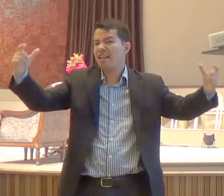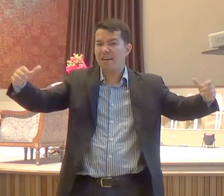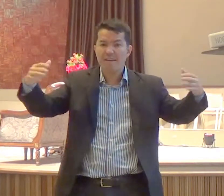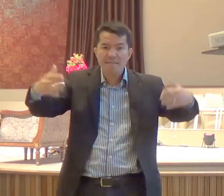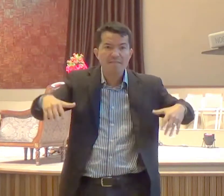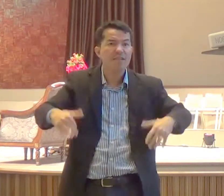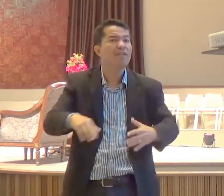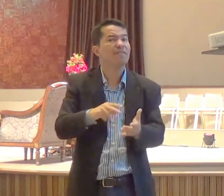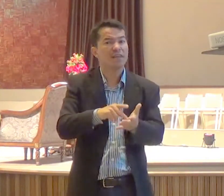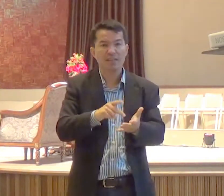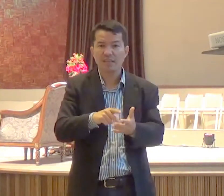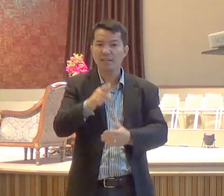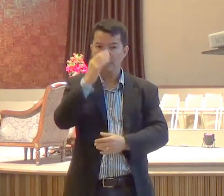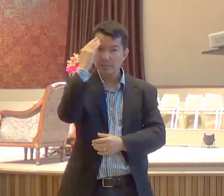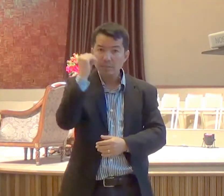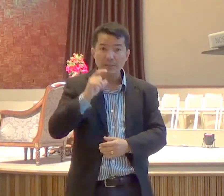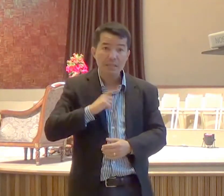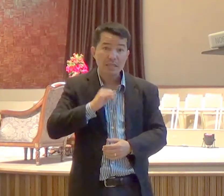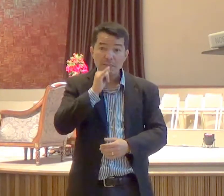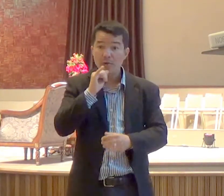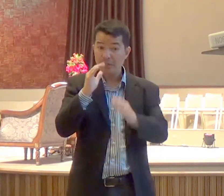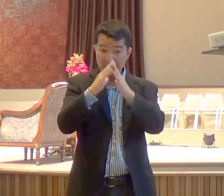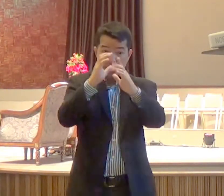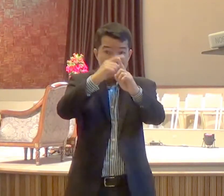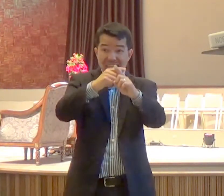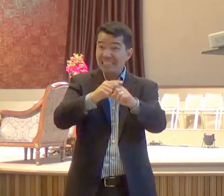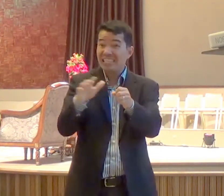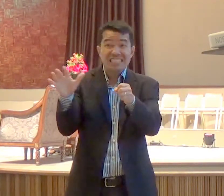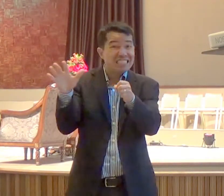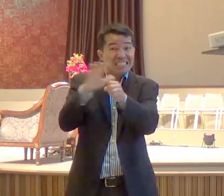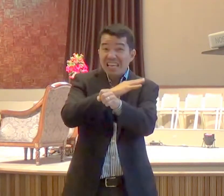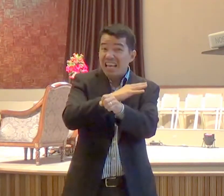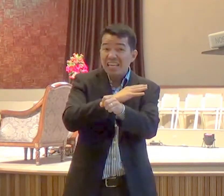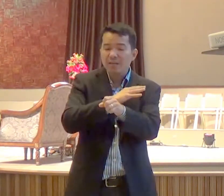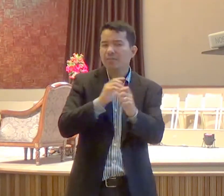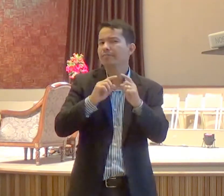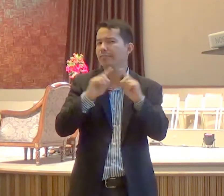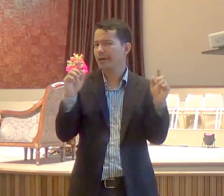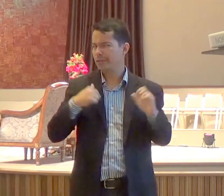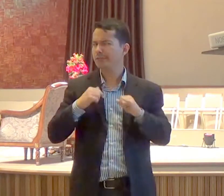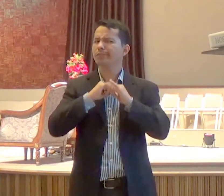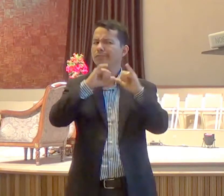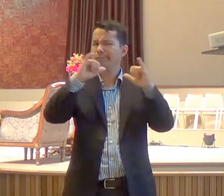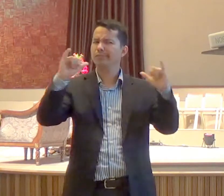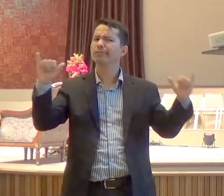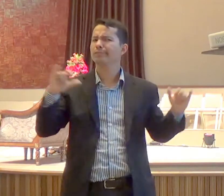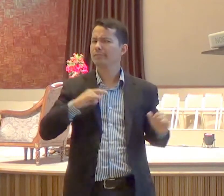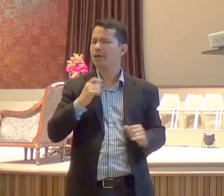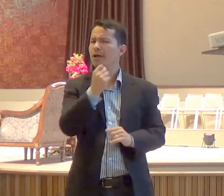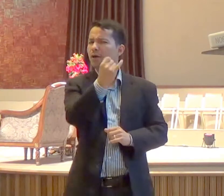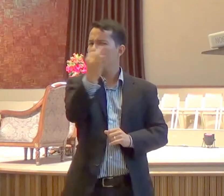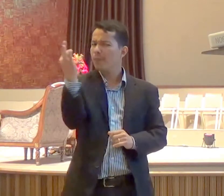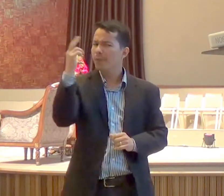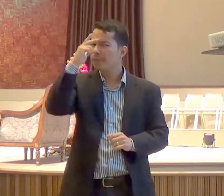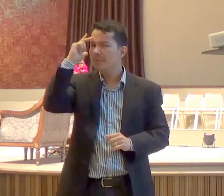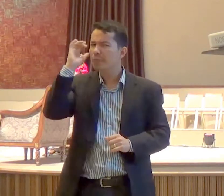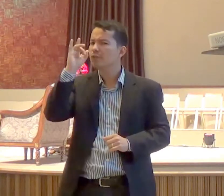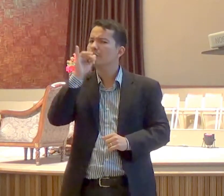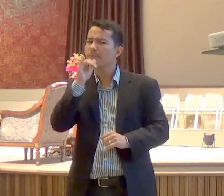tão repletas de pessoas, infelizmente muita gente apenas busca a igreja para ter algum